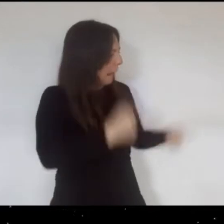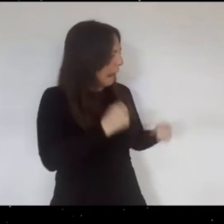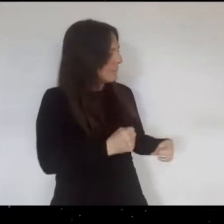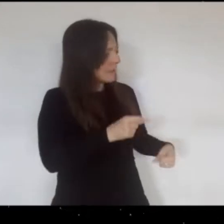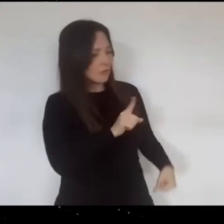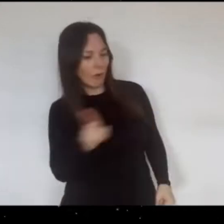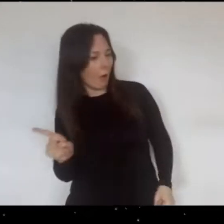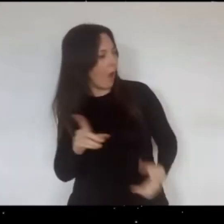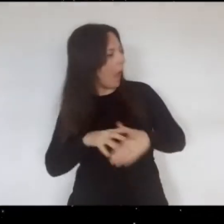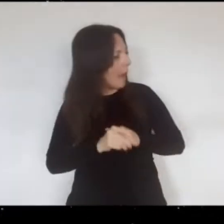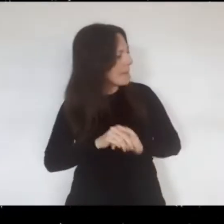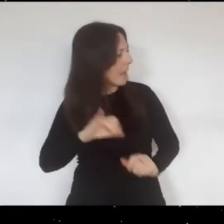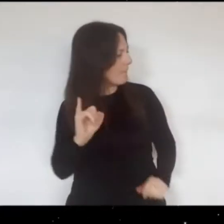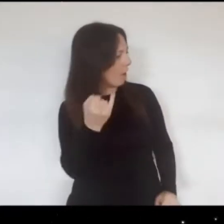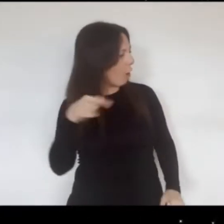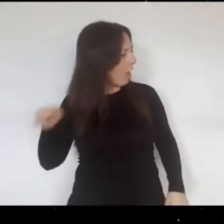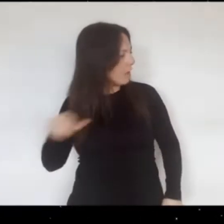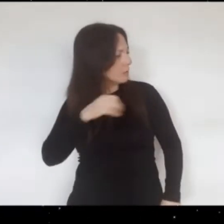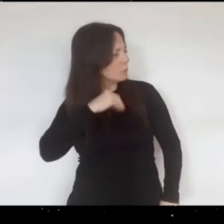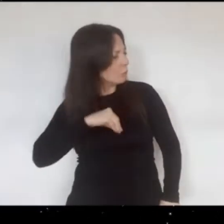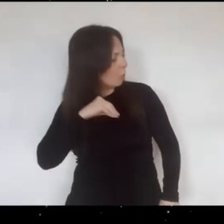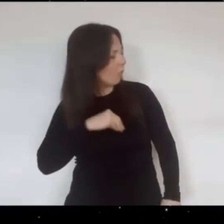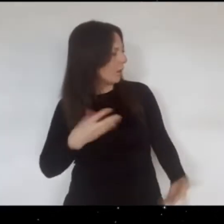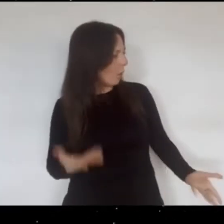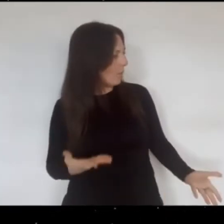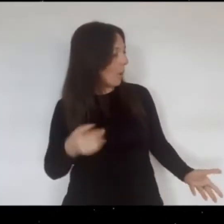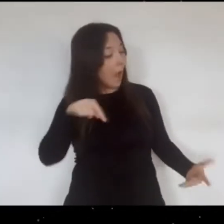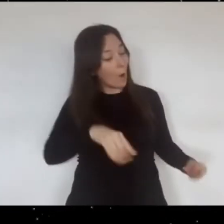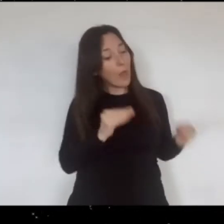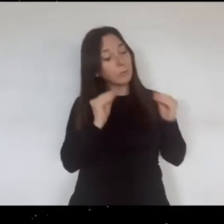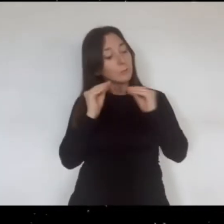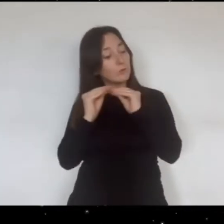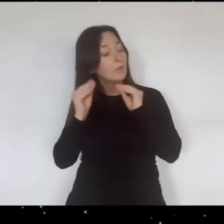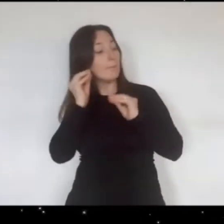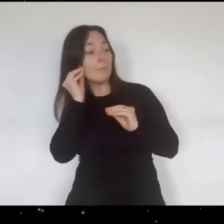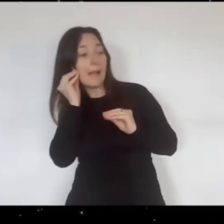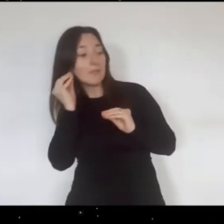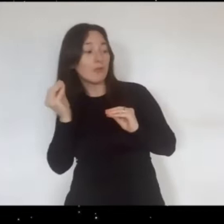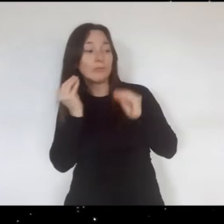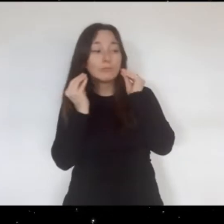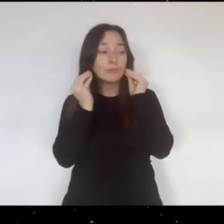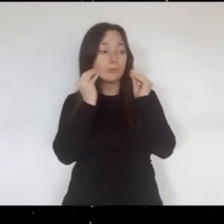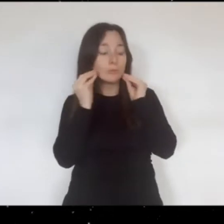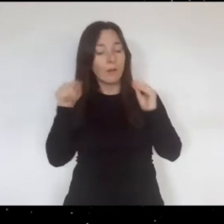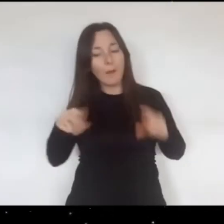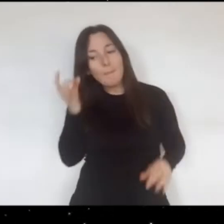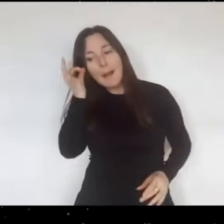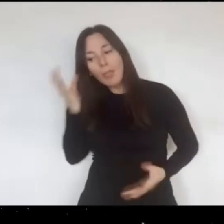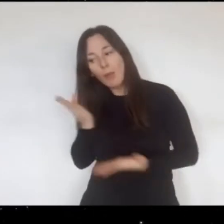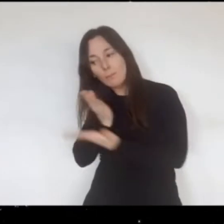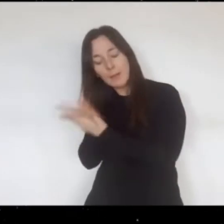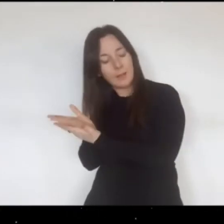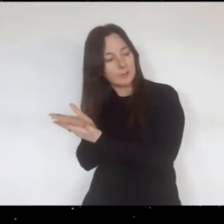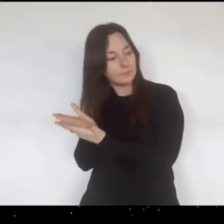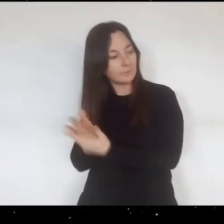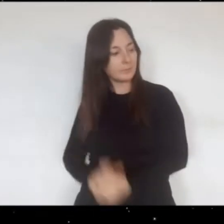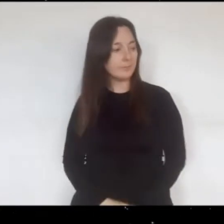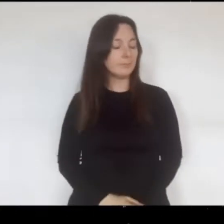caprichos le hagas daño a tu mejor amiga Ahora dale un beso y pídele perdón a Estela